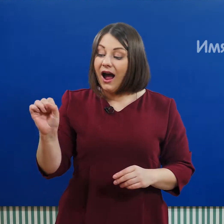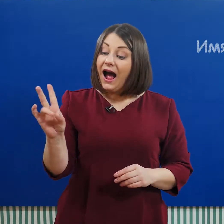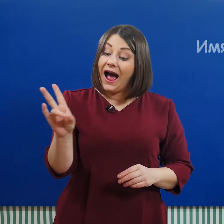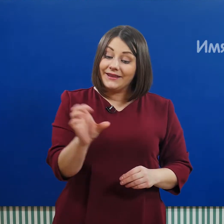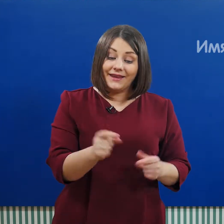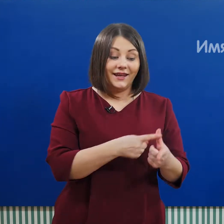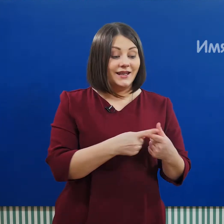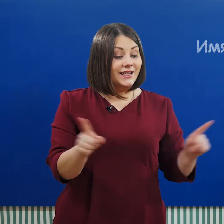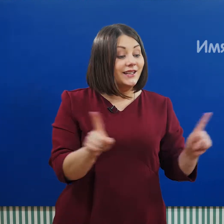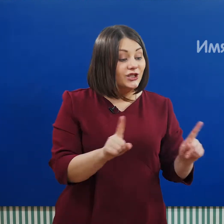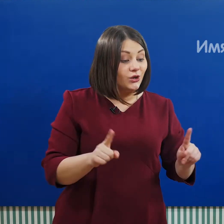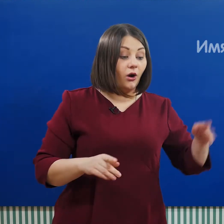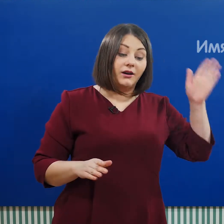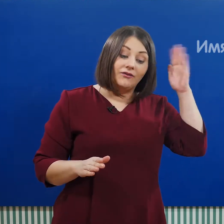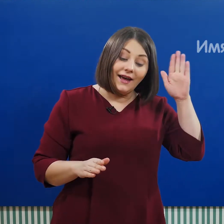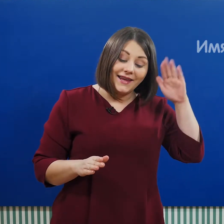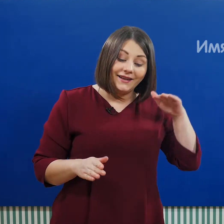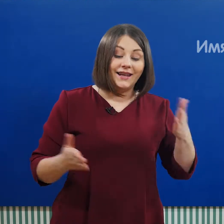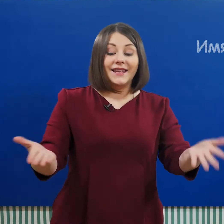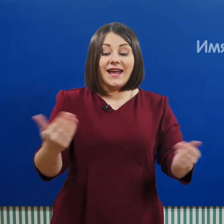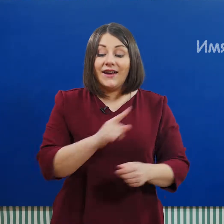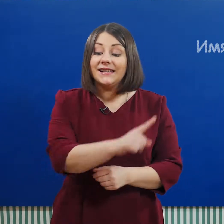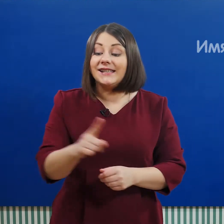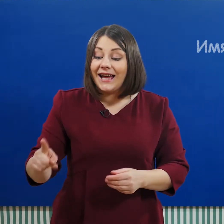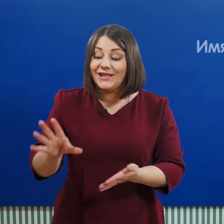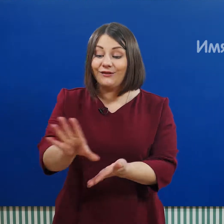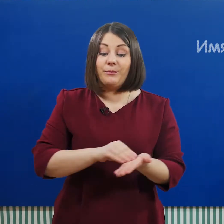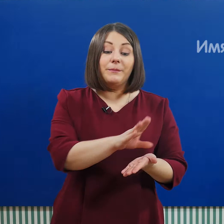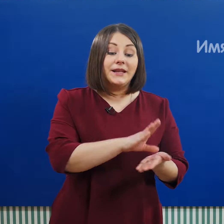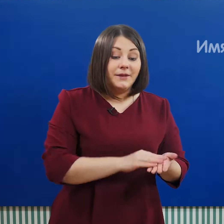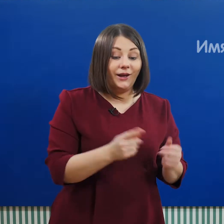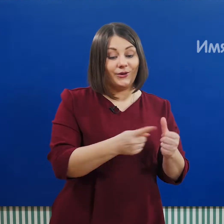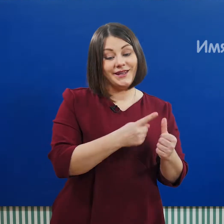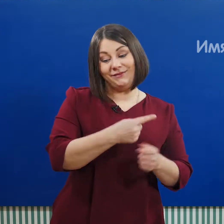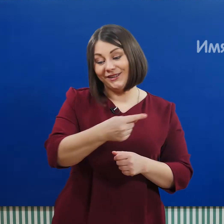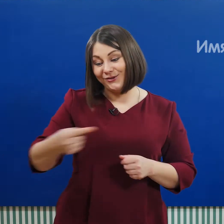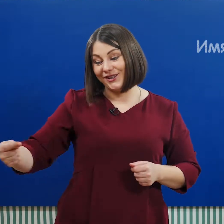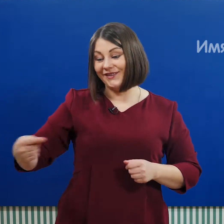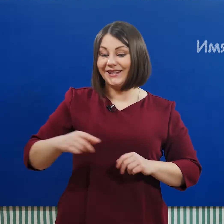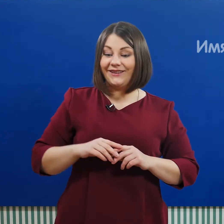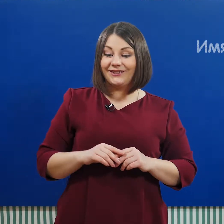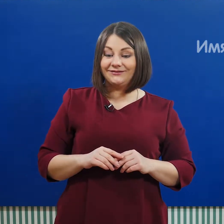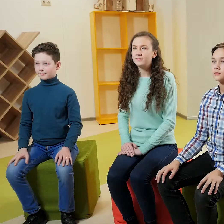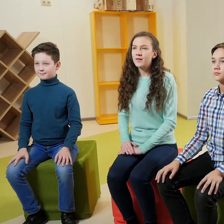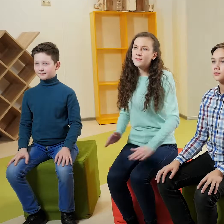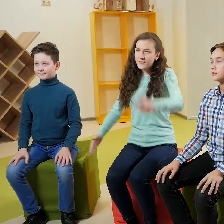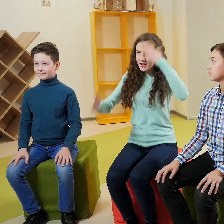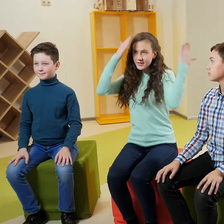Анна. Или что? Вода. Давайте с каждого по примеру имени существительного. Ветер.